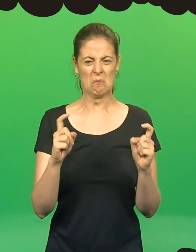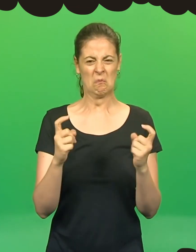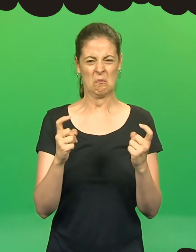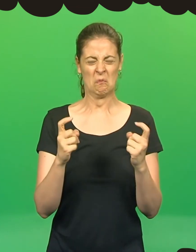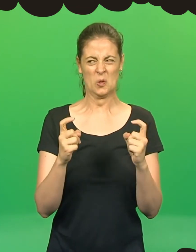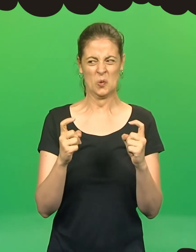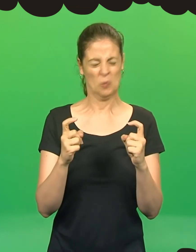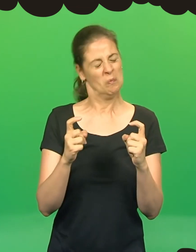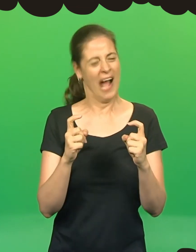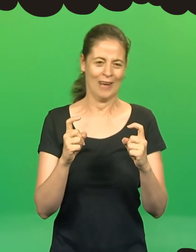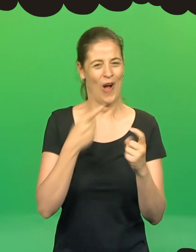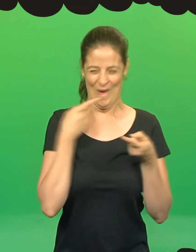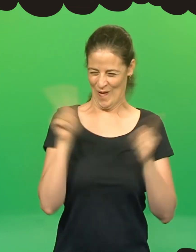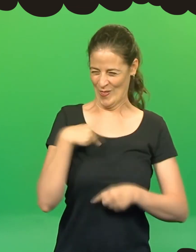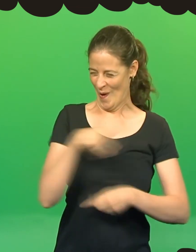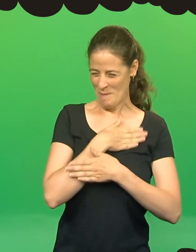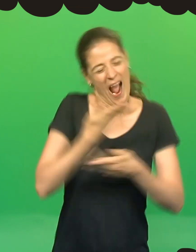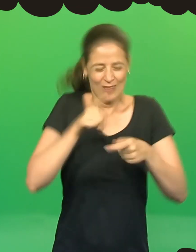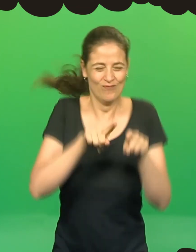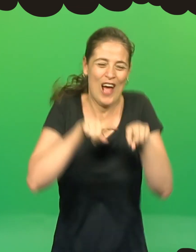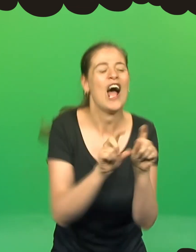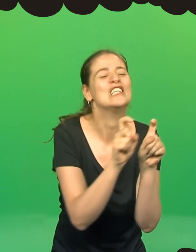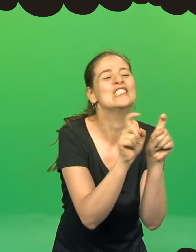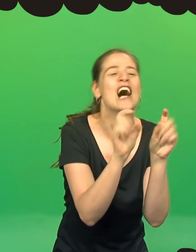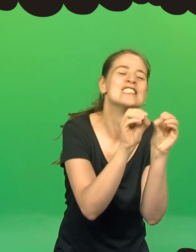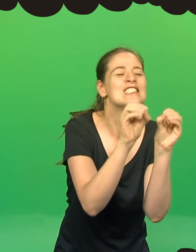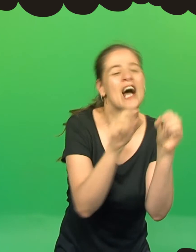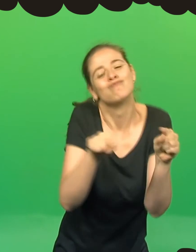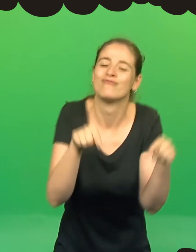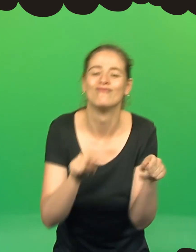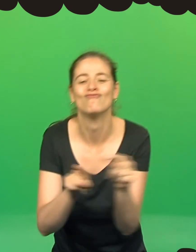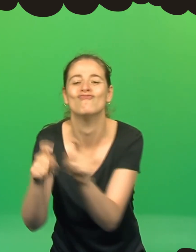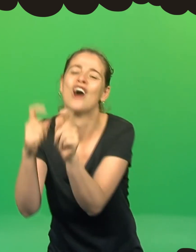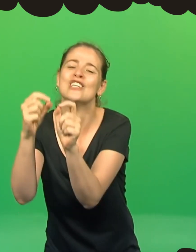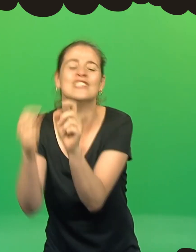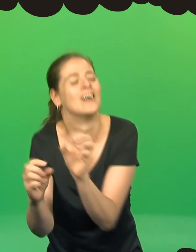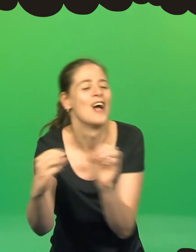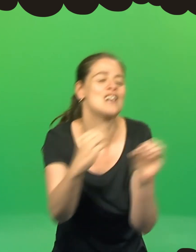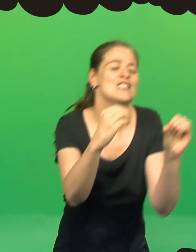sua maneira. Vamos lá partilhar esta laranja. E as lagartas voltaram a ser amigas.